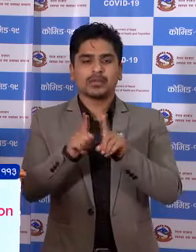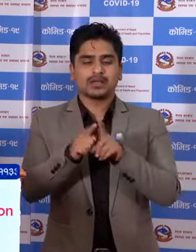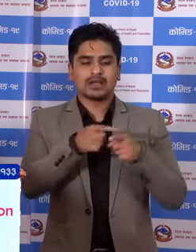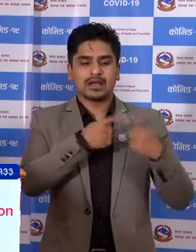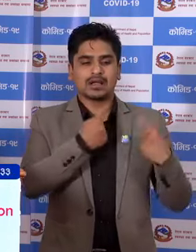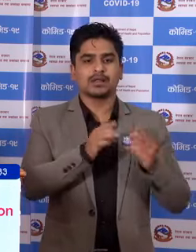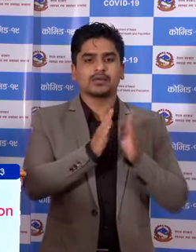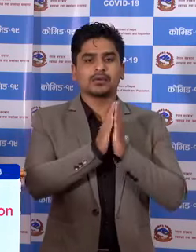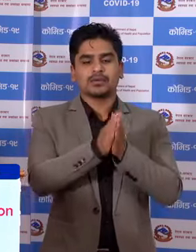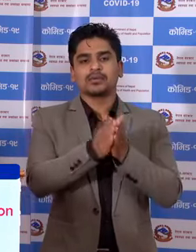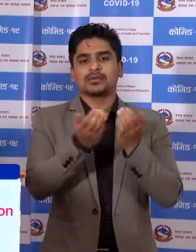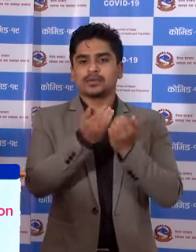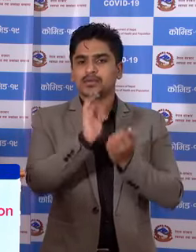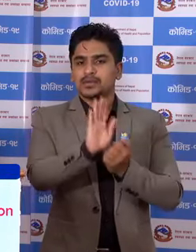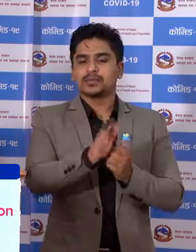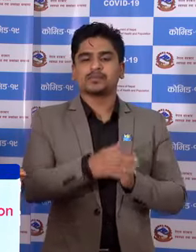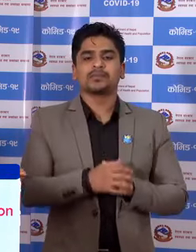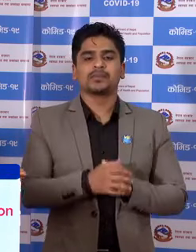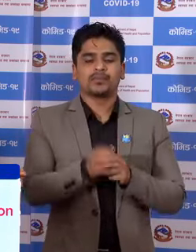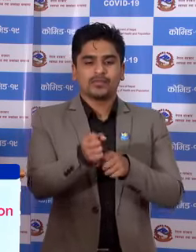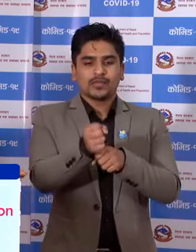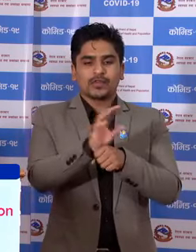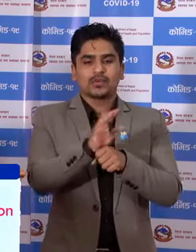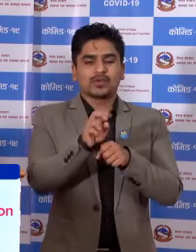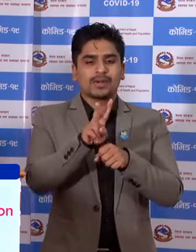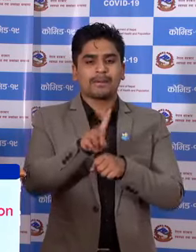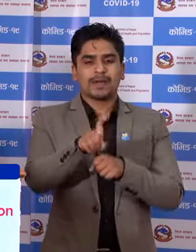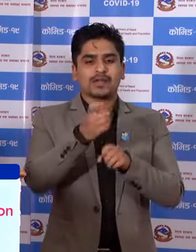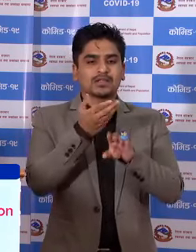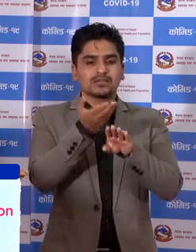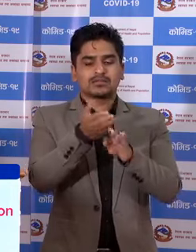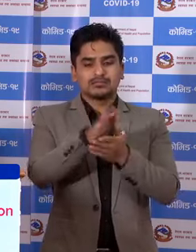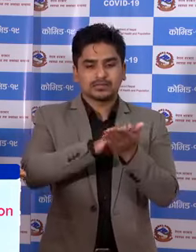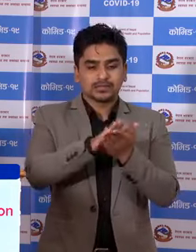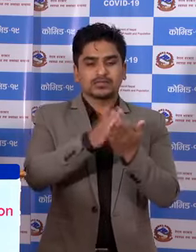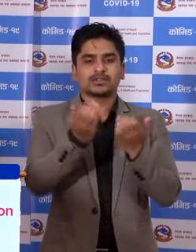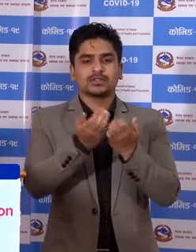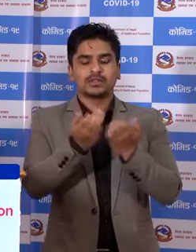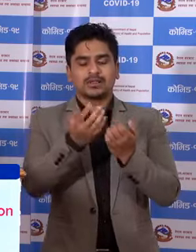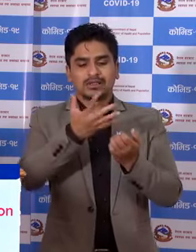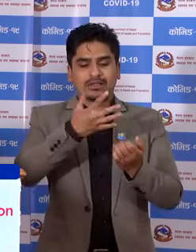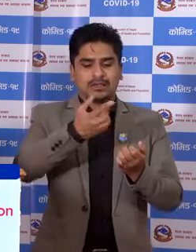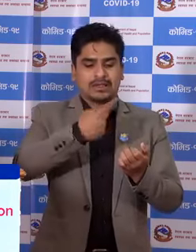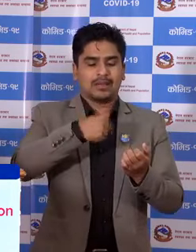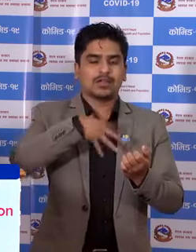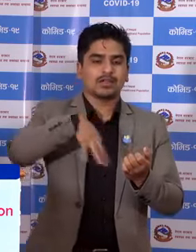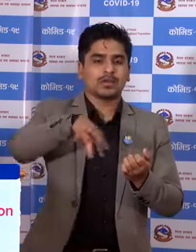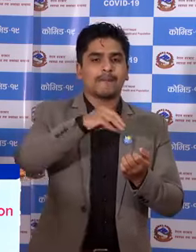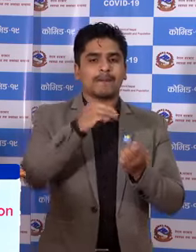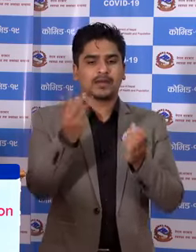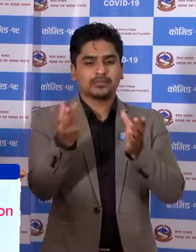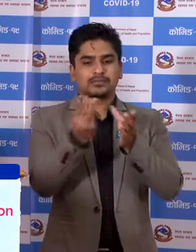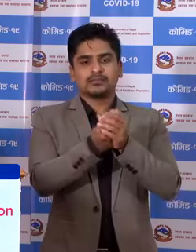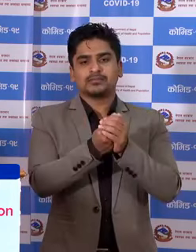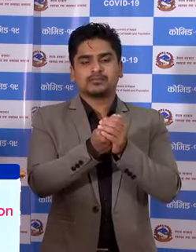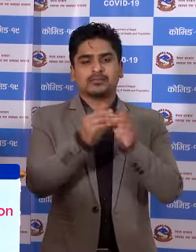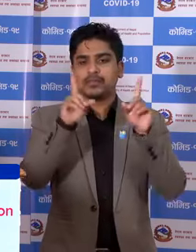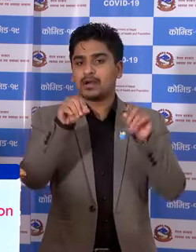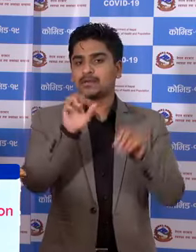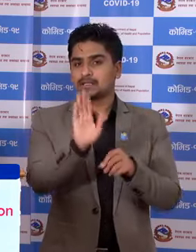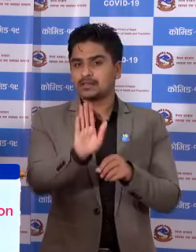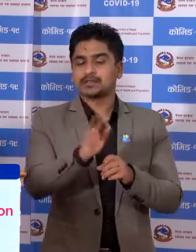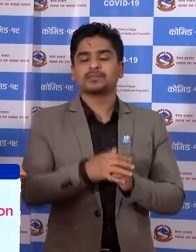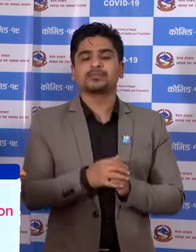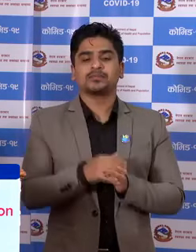हार्दिक अनुरोद गर्द छो कोरणा वाईरस को विरुद्धा लड़ना हैमी सबई को एक बद्ध ताको खांचो